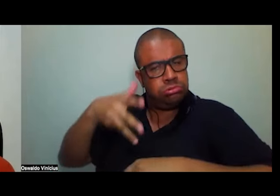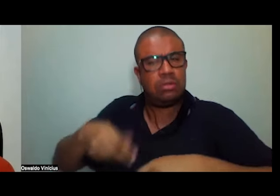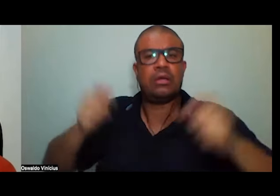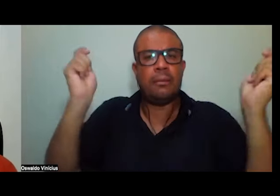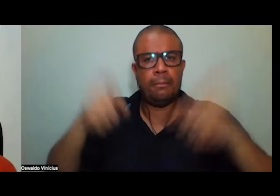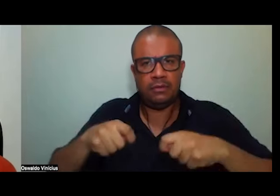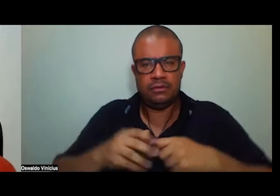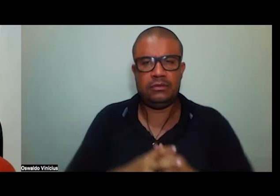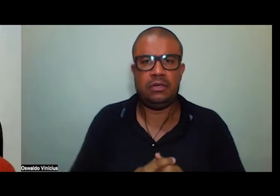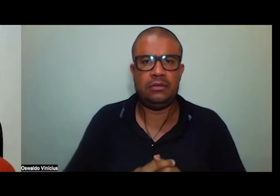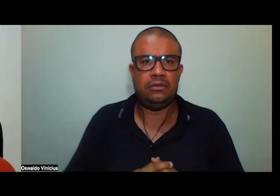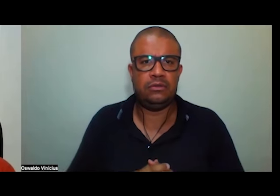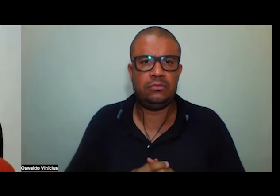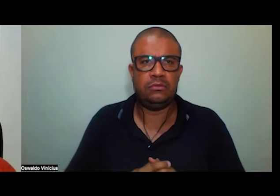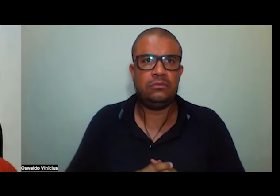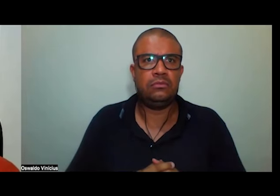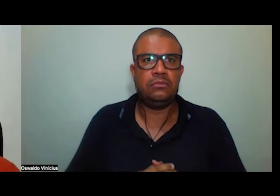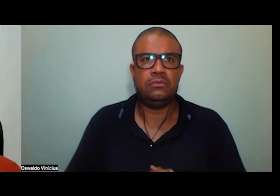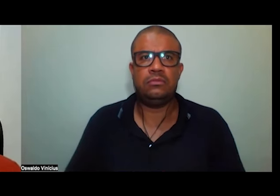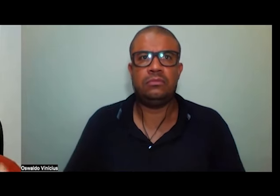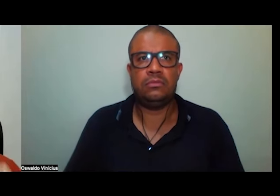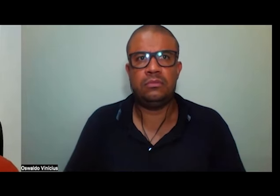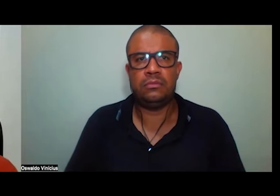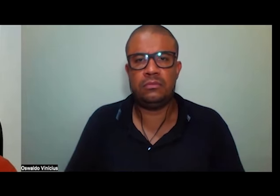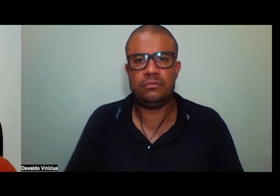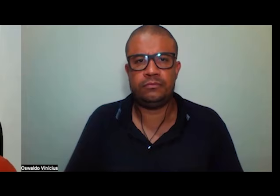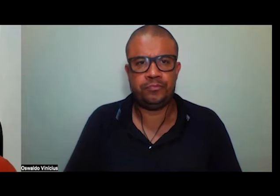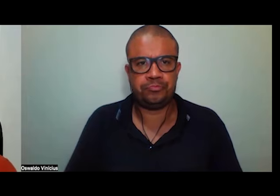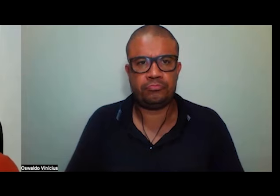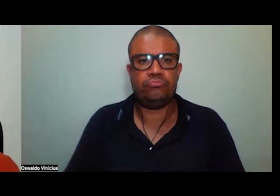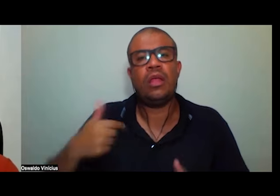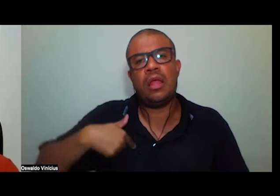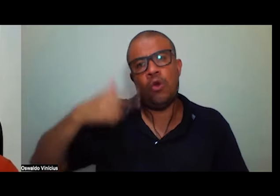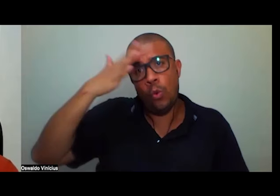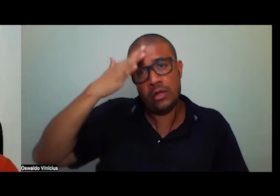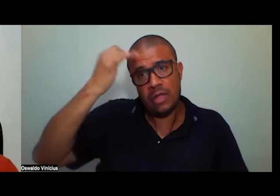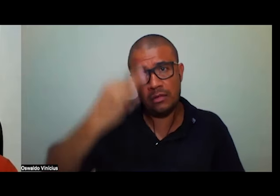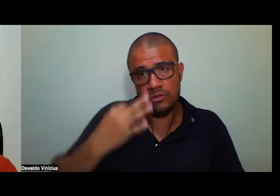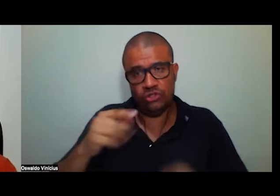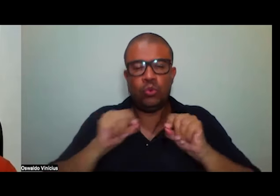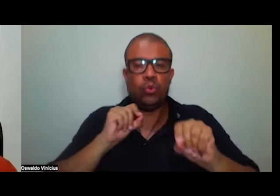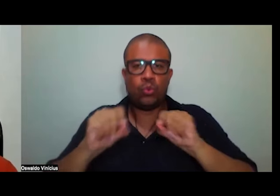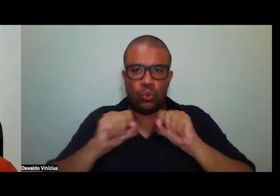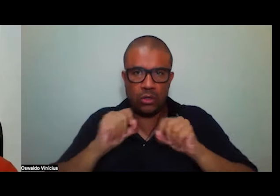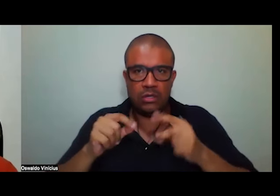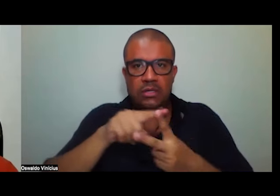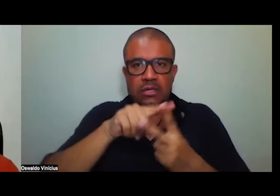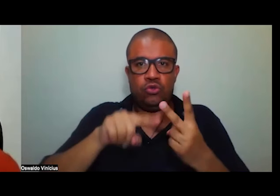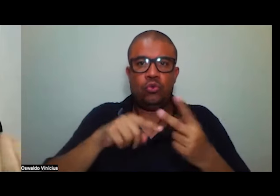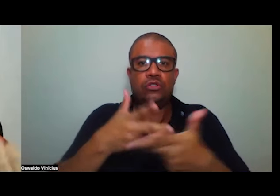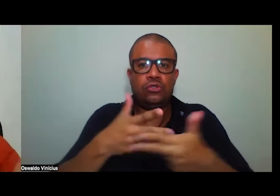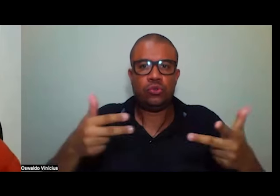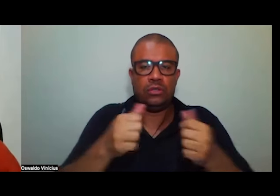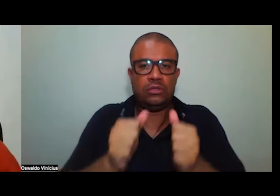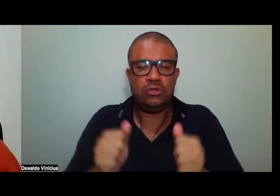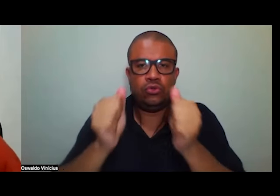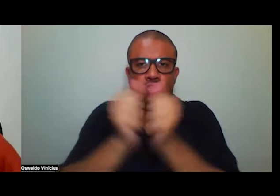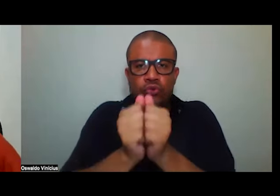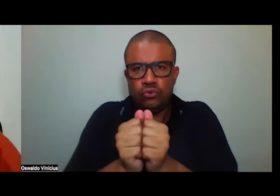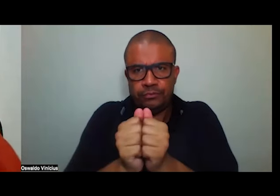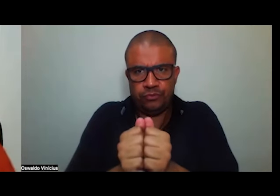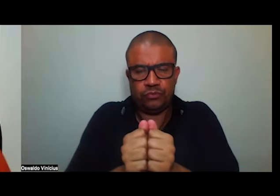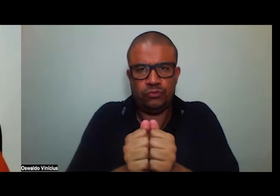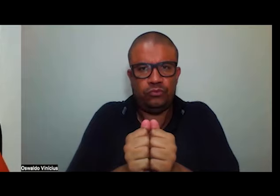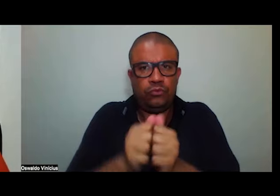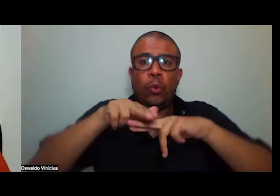e cidadania e aí eu entendi que essas duas coisas se conjugam o motivo pelo qual